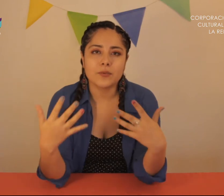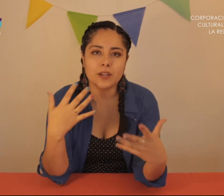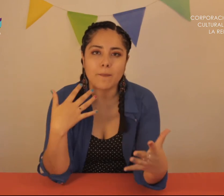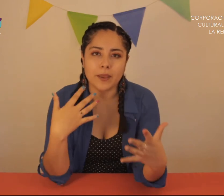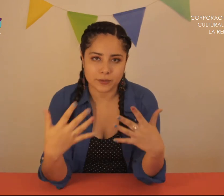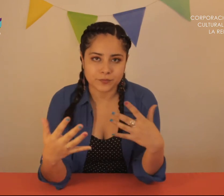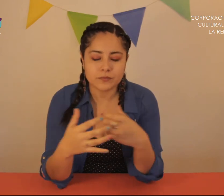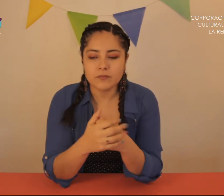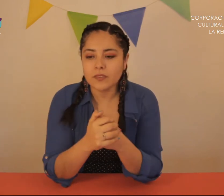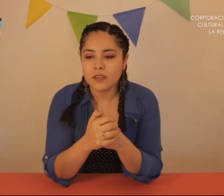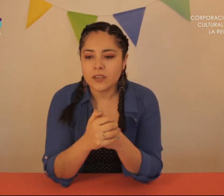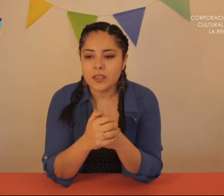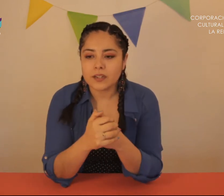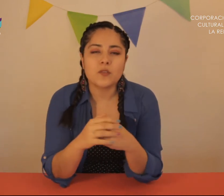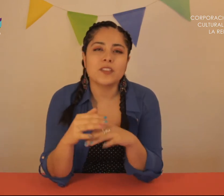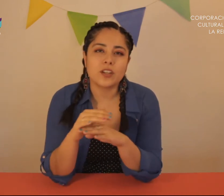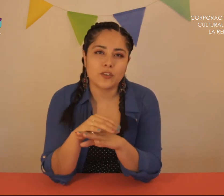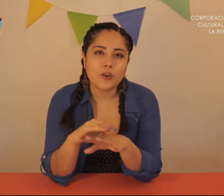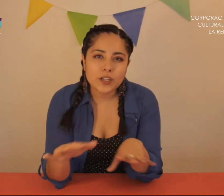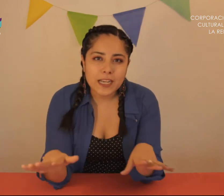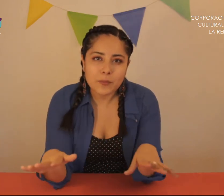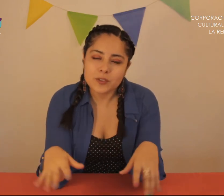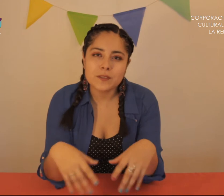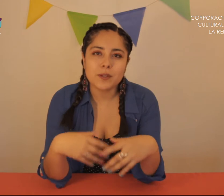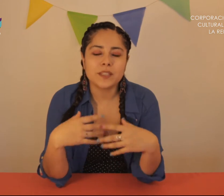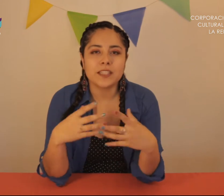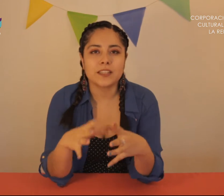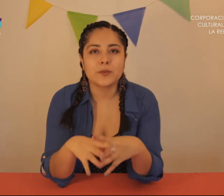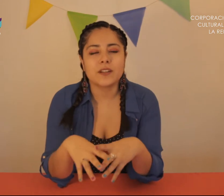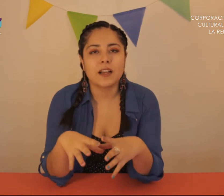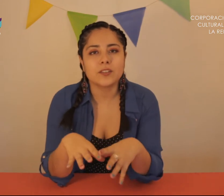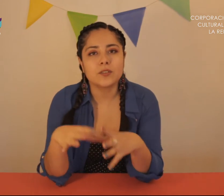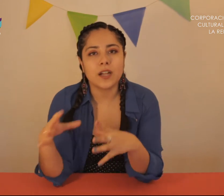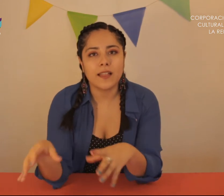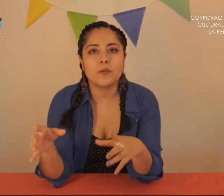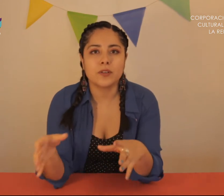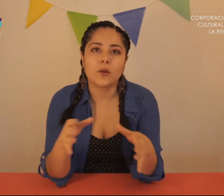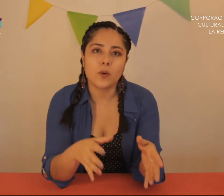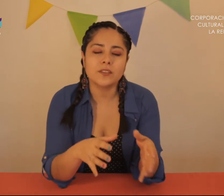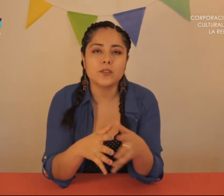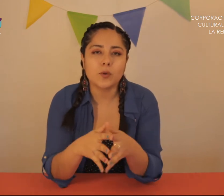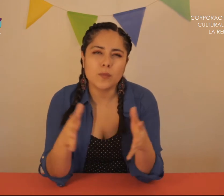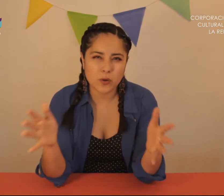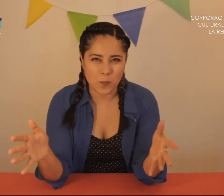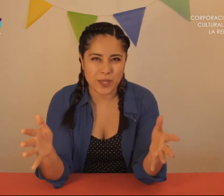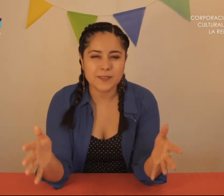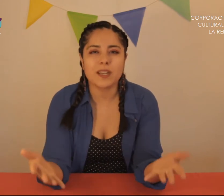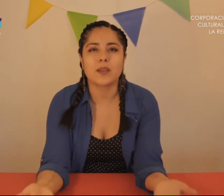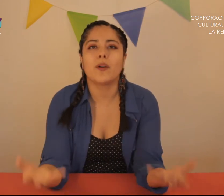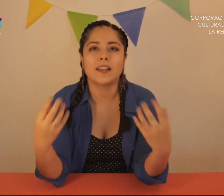nebulora espejo. Recomiendo que no los corrijamos, simplemente que estemos trabajando con cada uno de los cuentos por lo menos un mes para que puedan